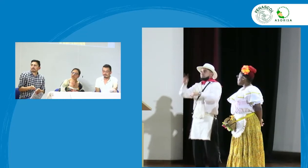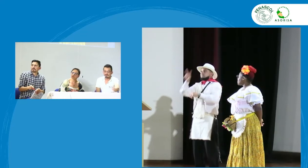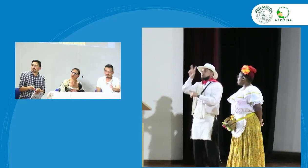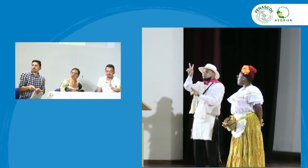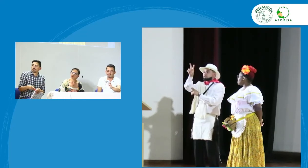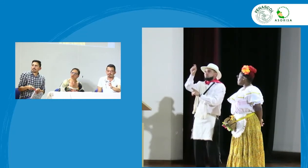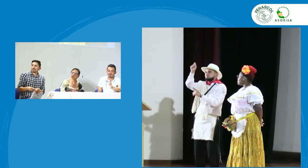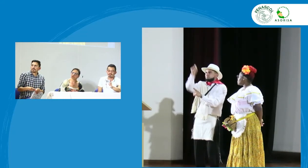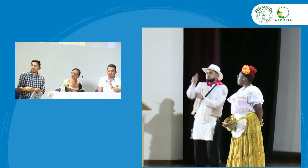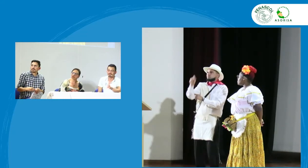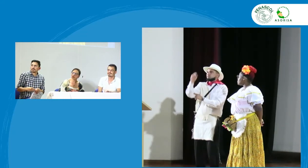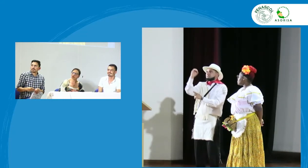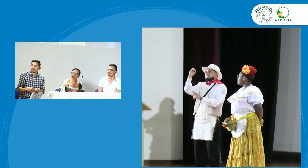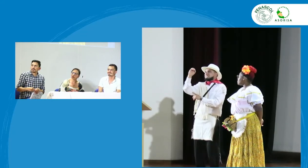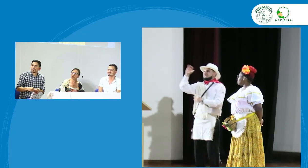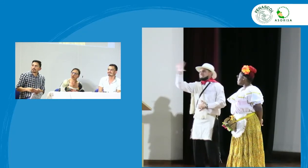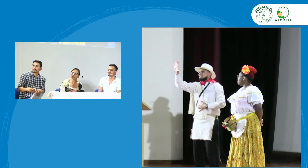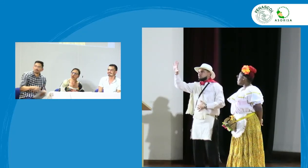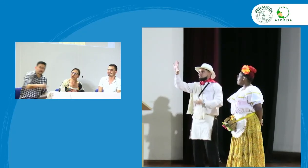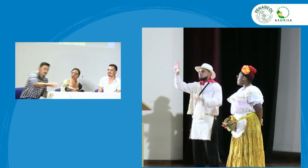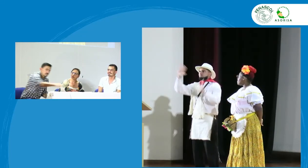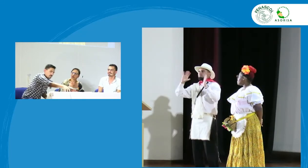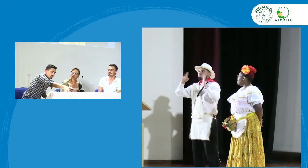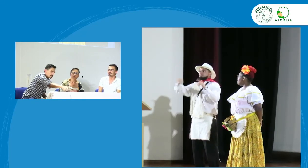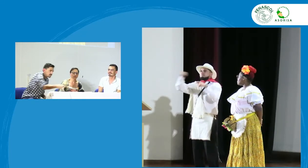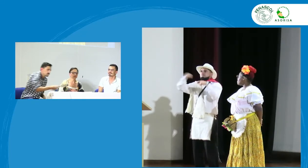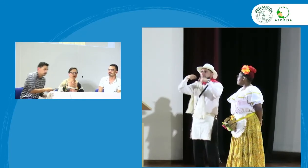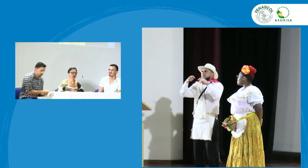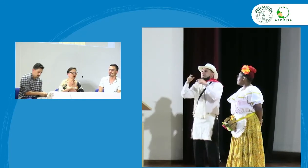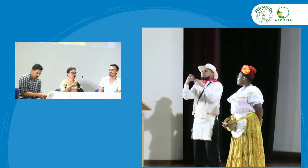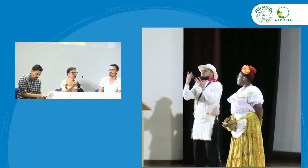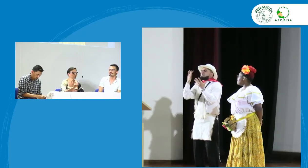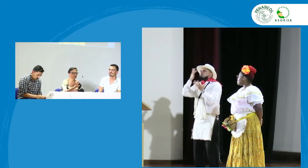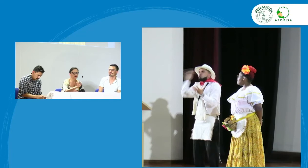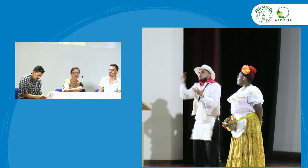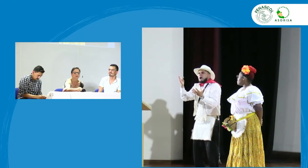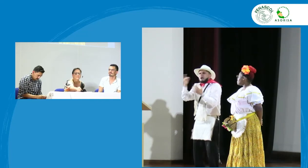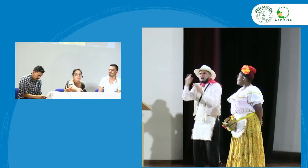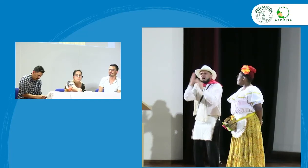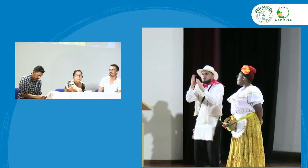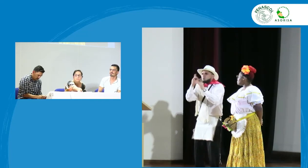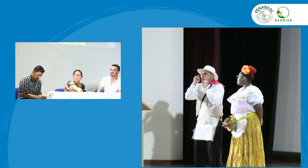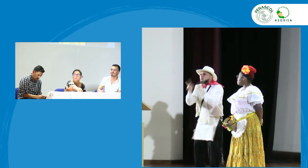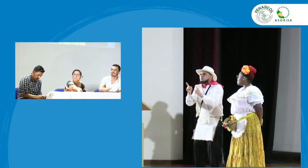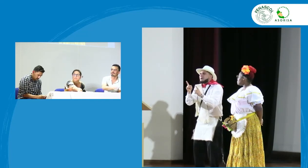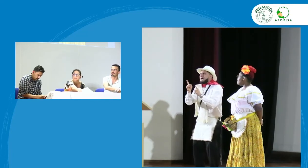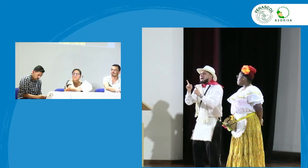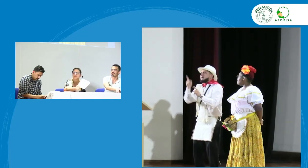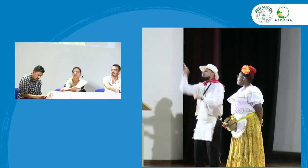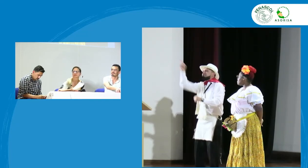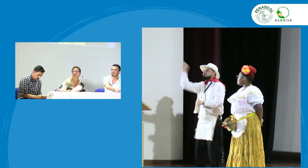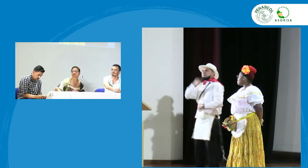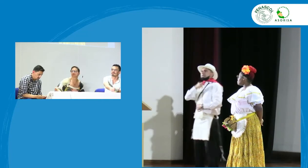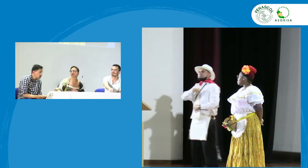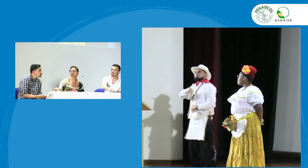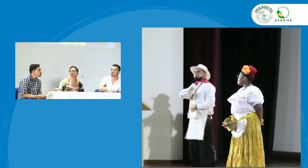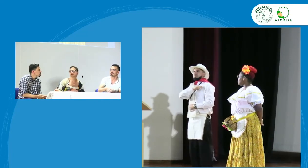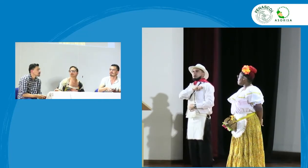.05 de la tarde 2.05 ¿Por qué? ¿Por qué nos toca de esa manera?